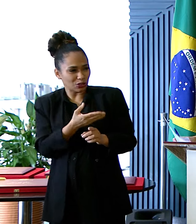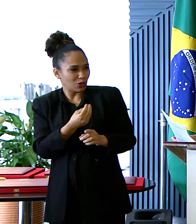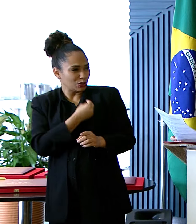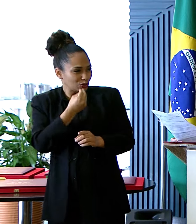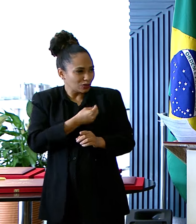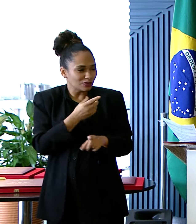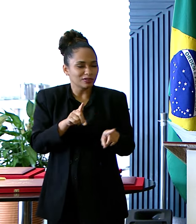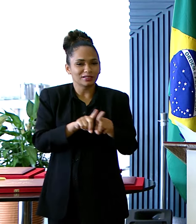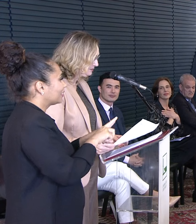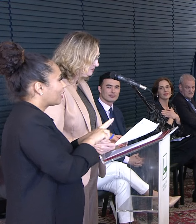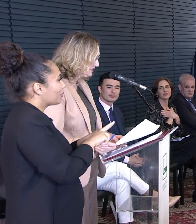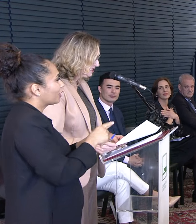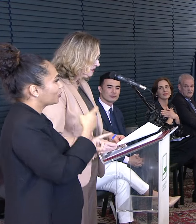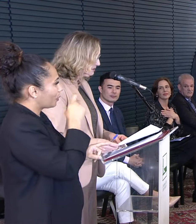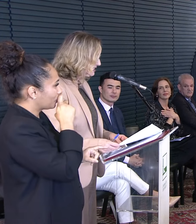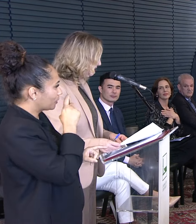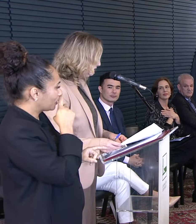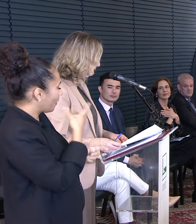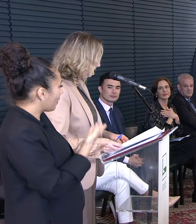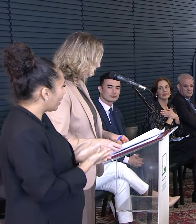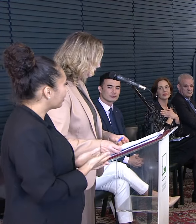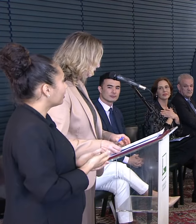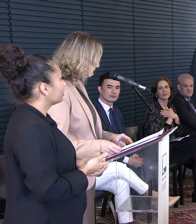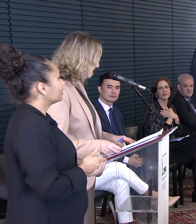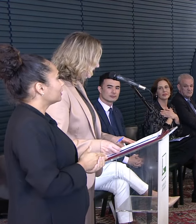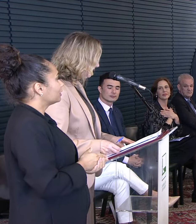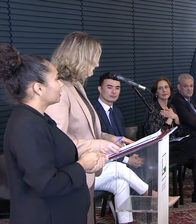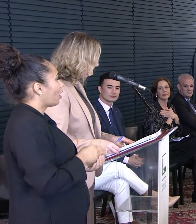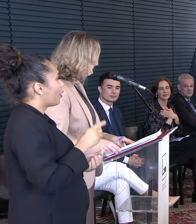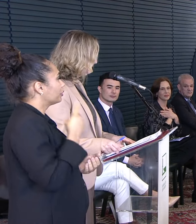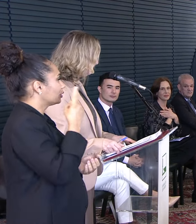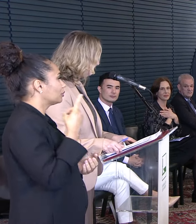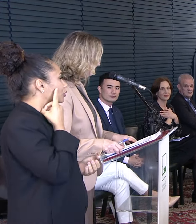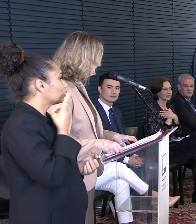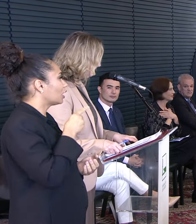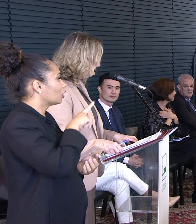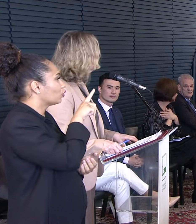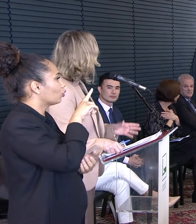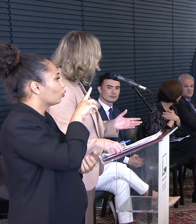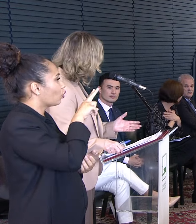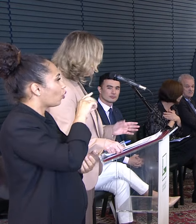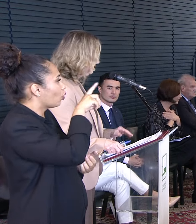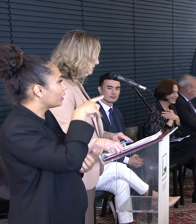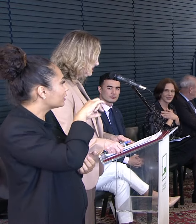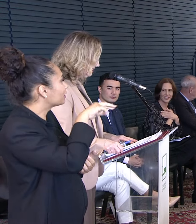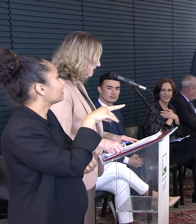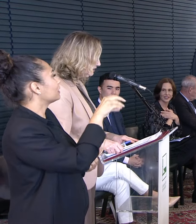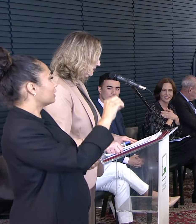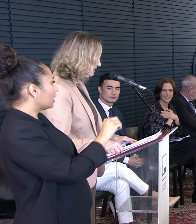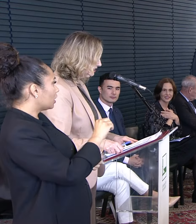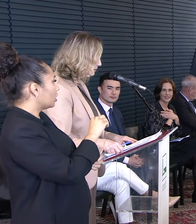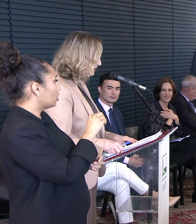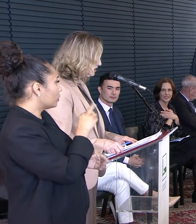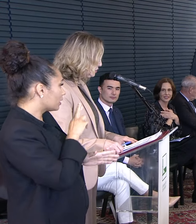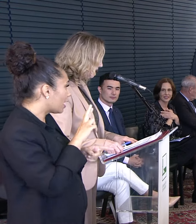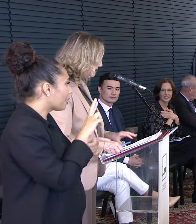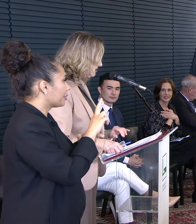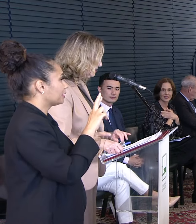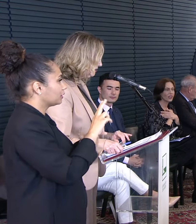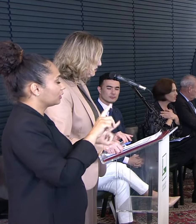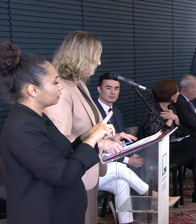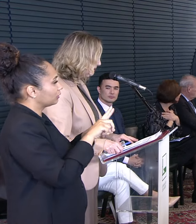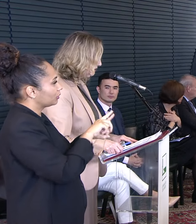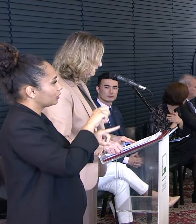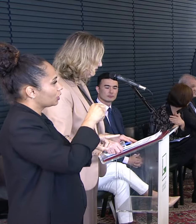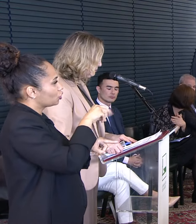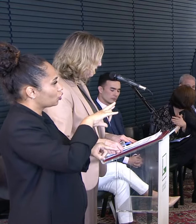vida E no doutor Pinotti Deputado doutor Luizinho Deputada representado aqui Deputada Soraya